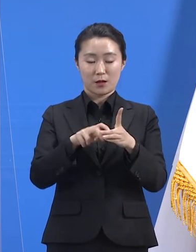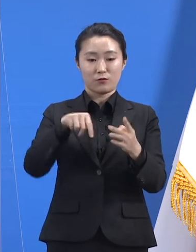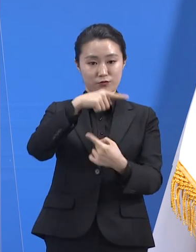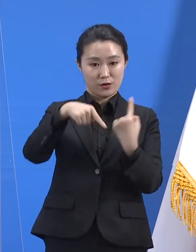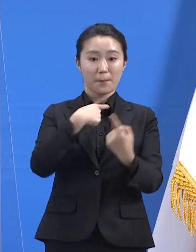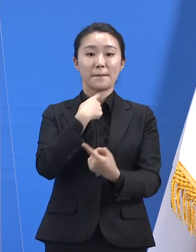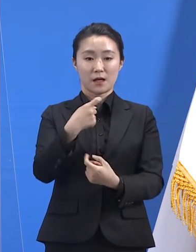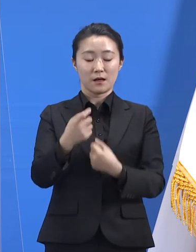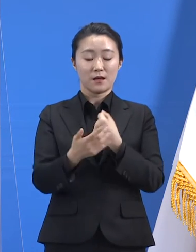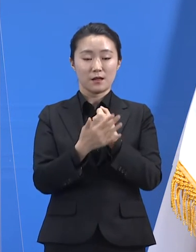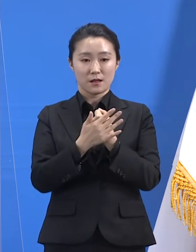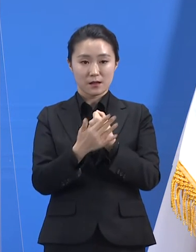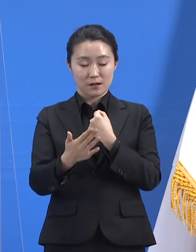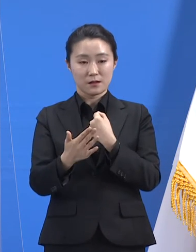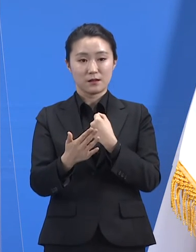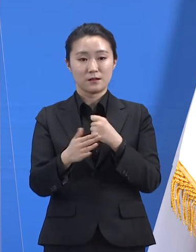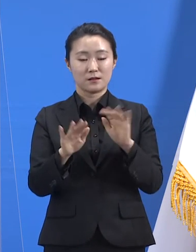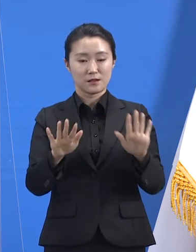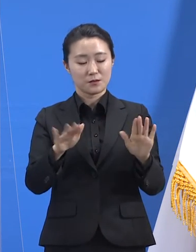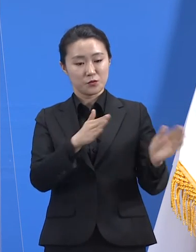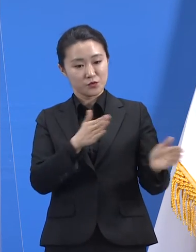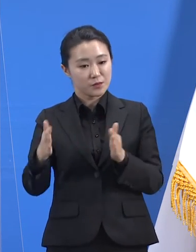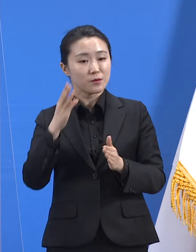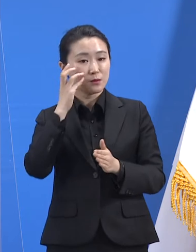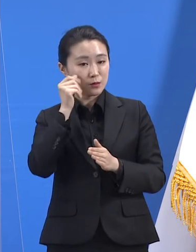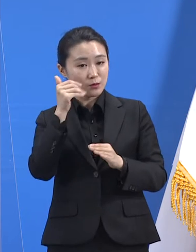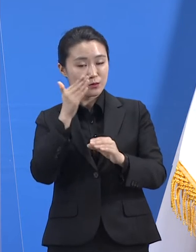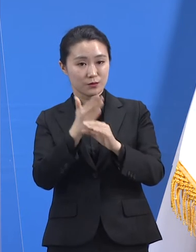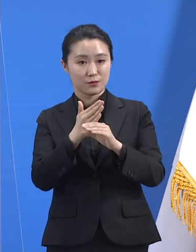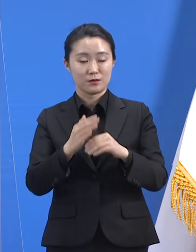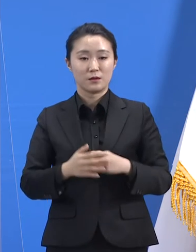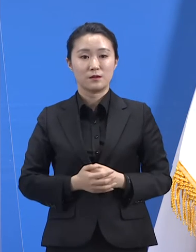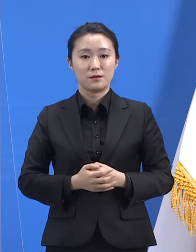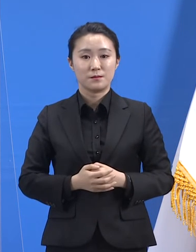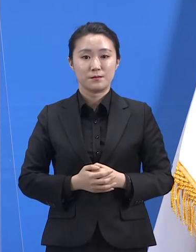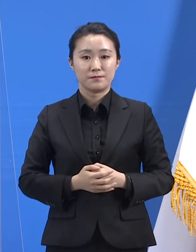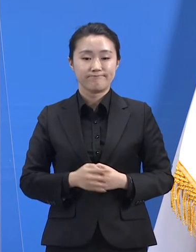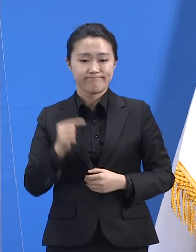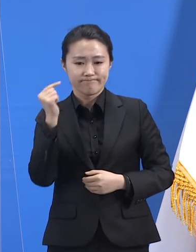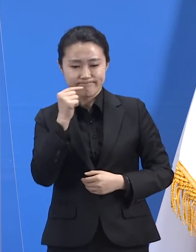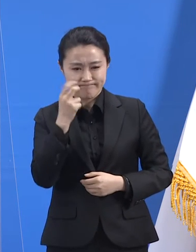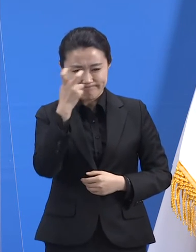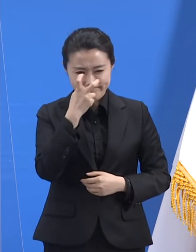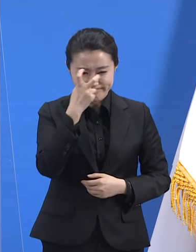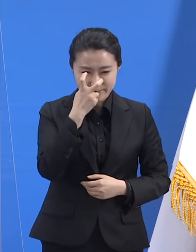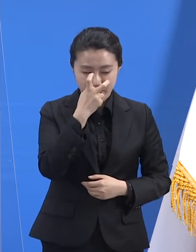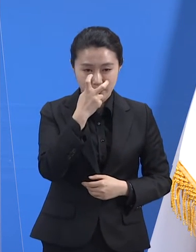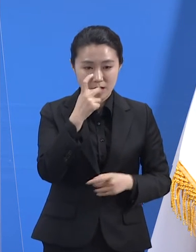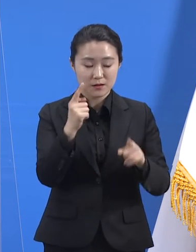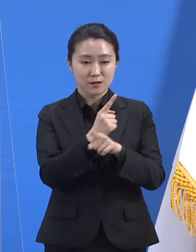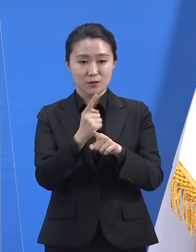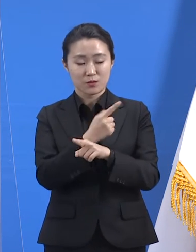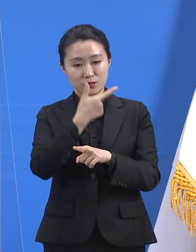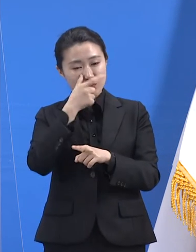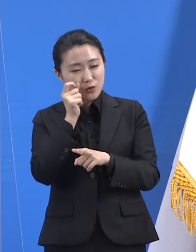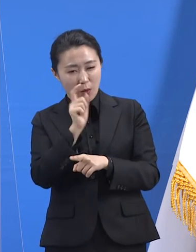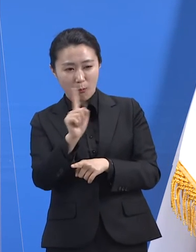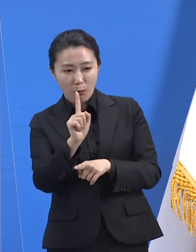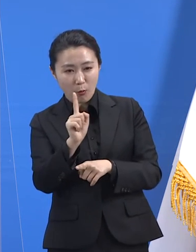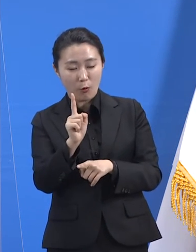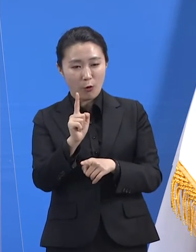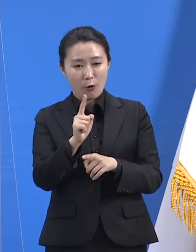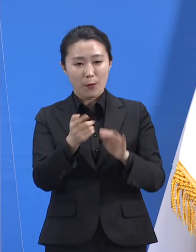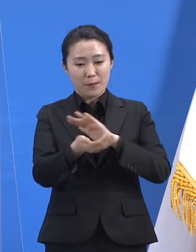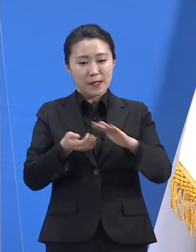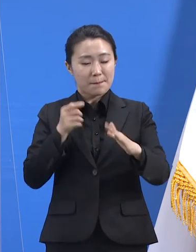도는 의료자원 운영 현황을 면밀히 모니터링하면서 치료자원 부족을 미리 예측하고 적절한